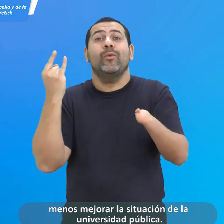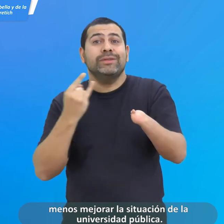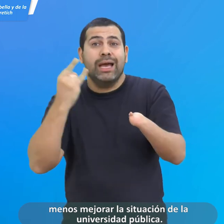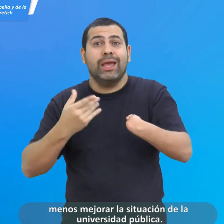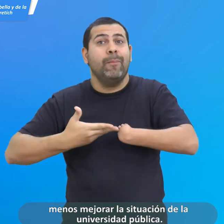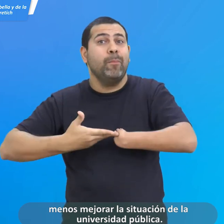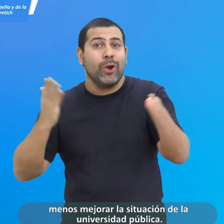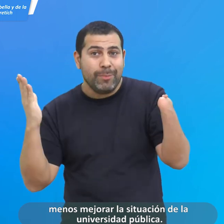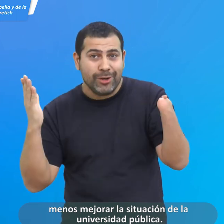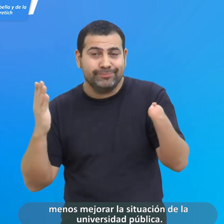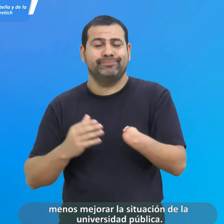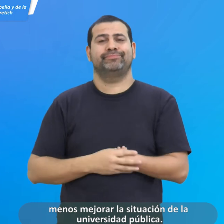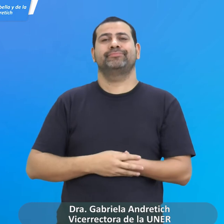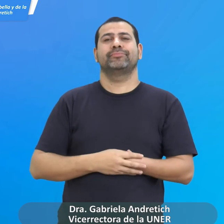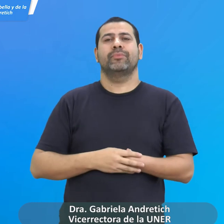pública.